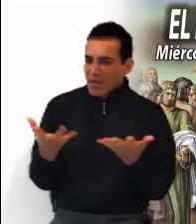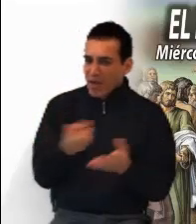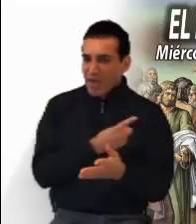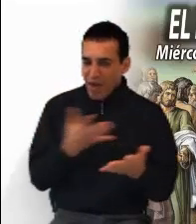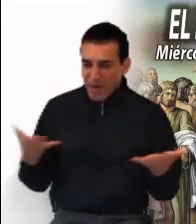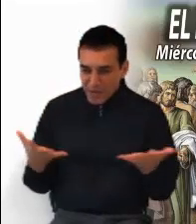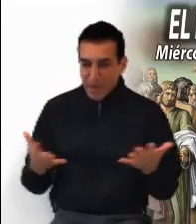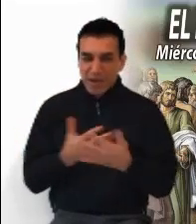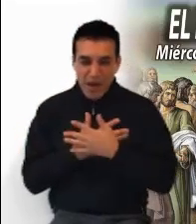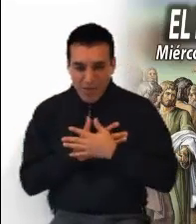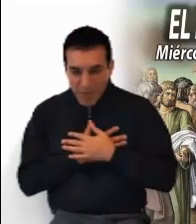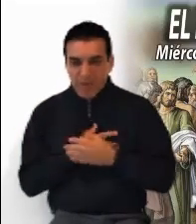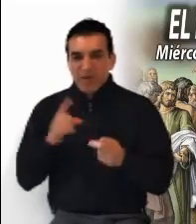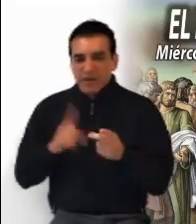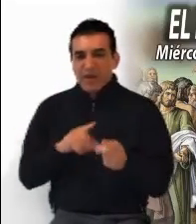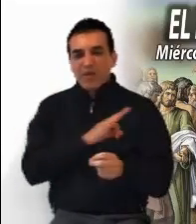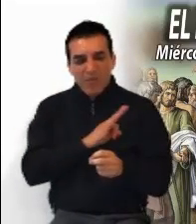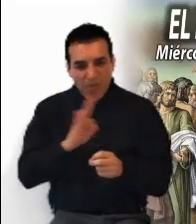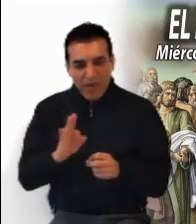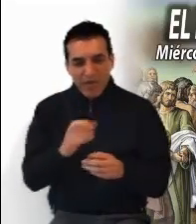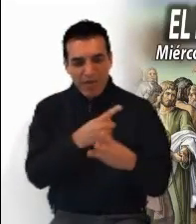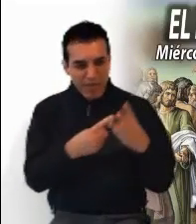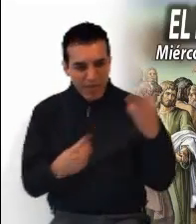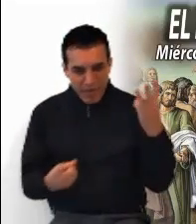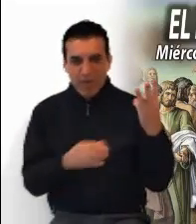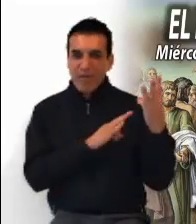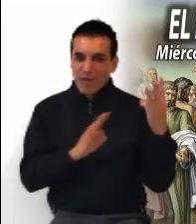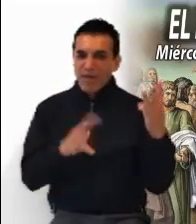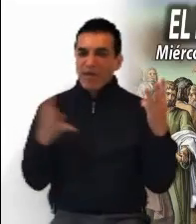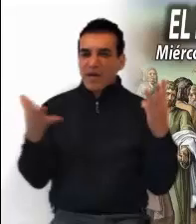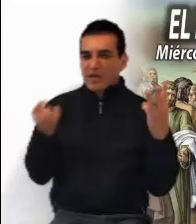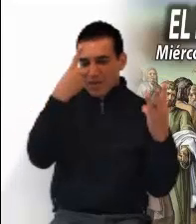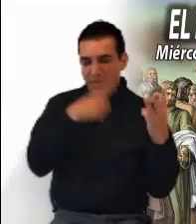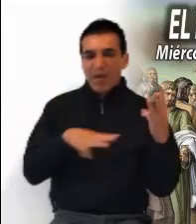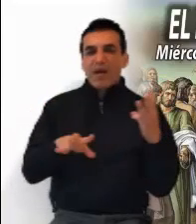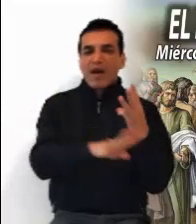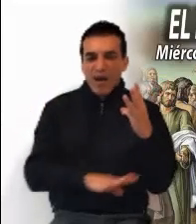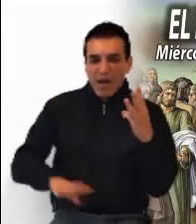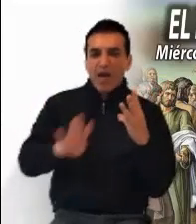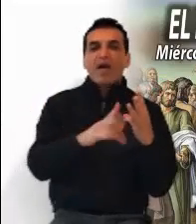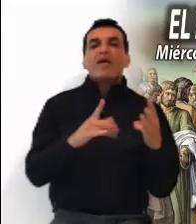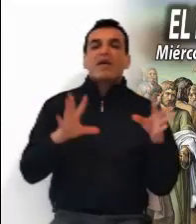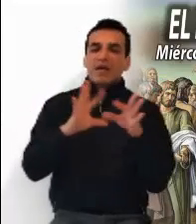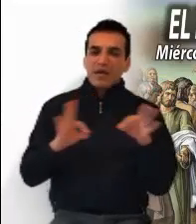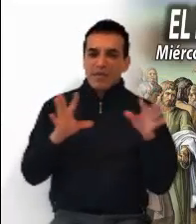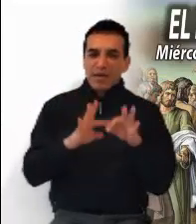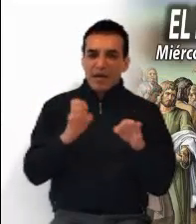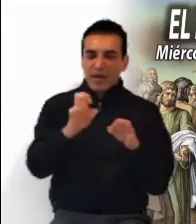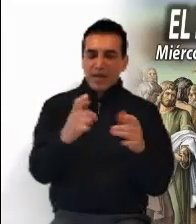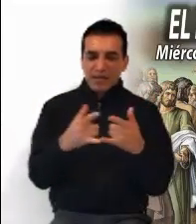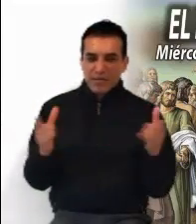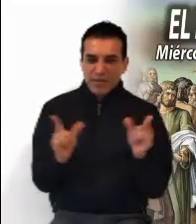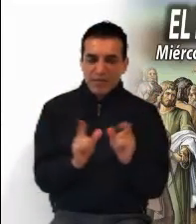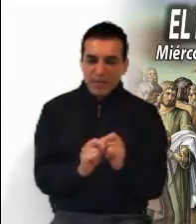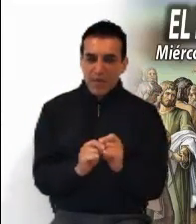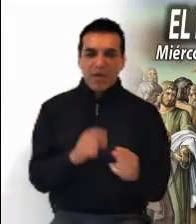realidad para quien está dispuesto a seguirlo. Tres condiciones aparecen como básicas detrás de estos sencillos